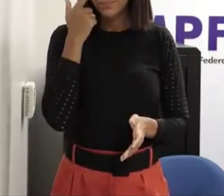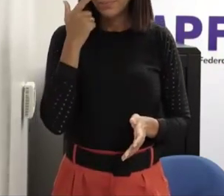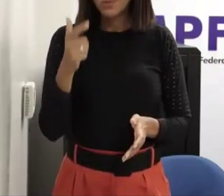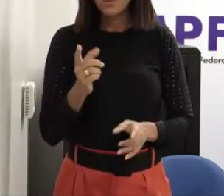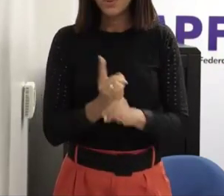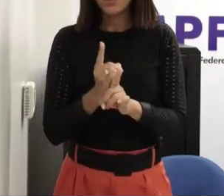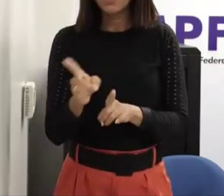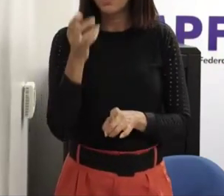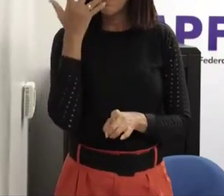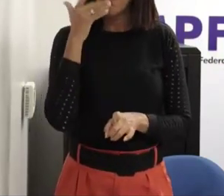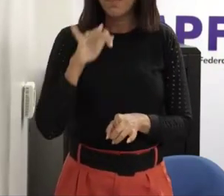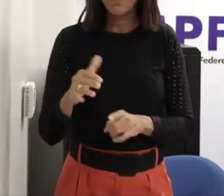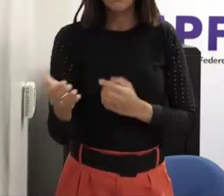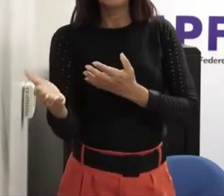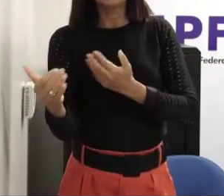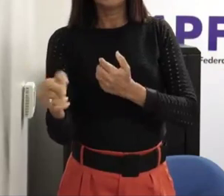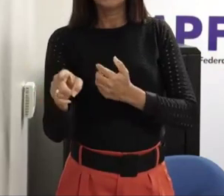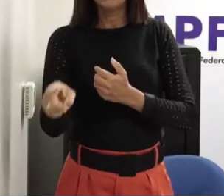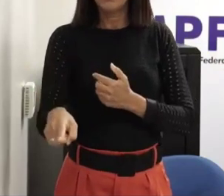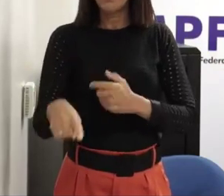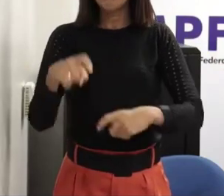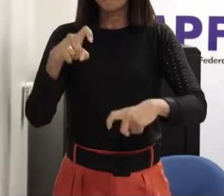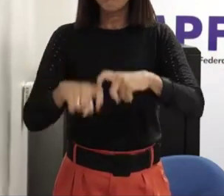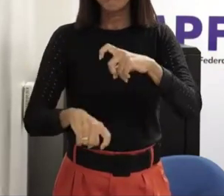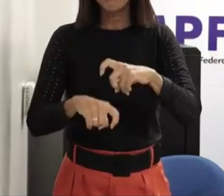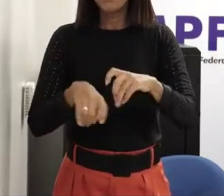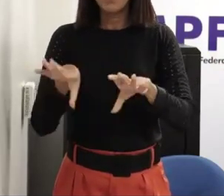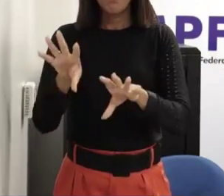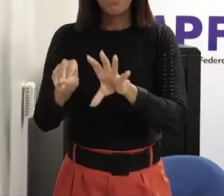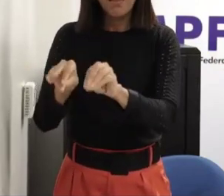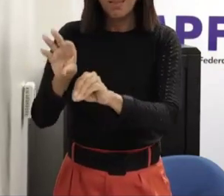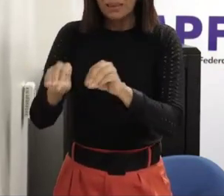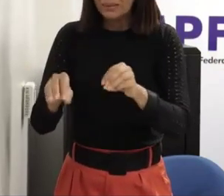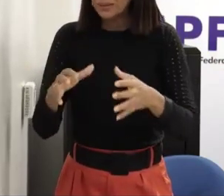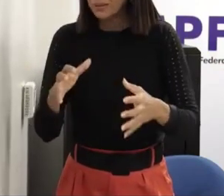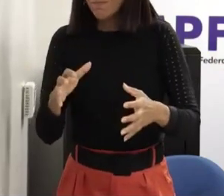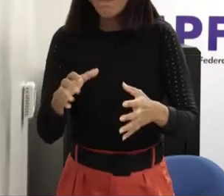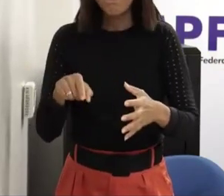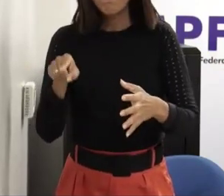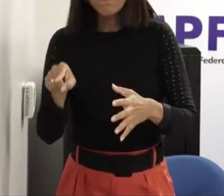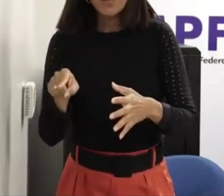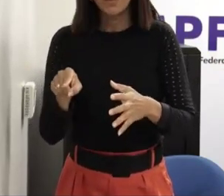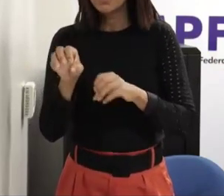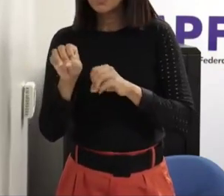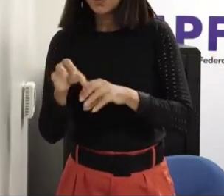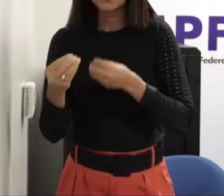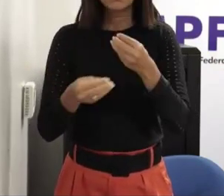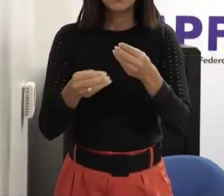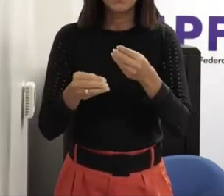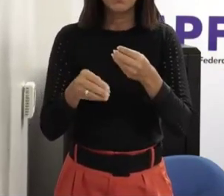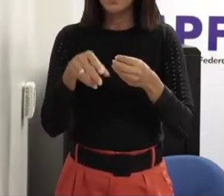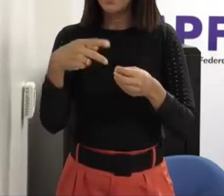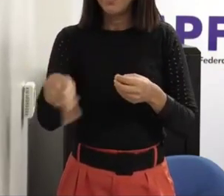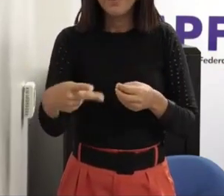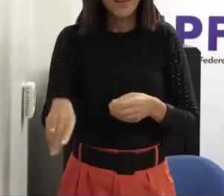abuso você tem que ter muito cuidado no que você vai falar para não unir a criança que o que eu falei da culpa se você